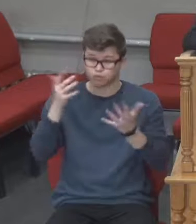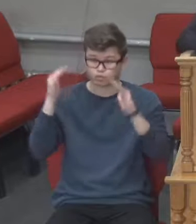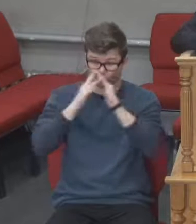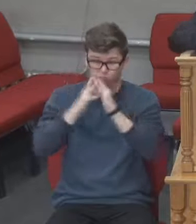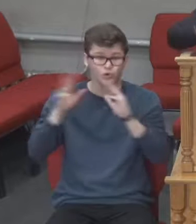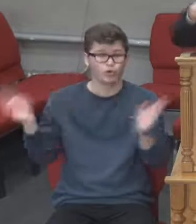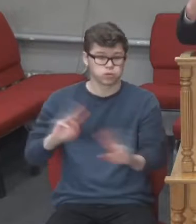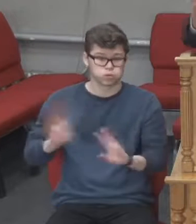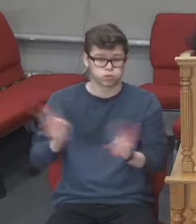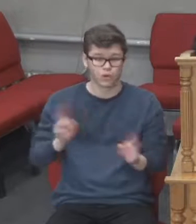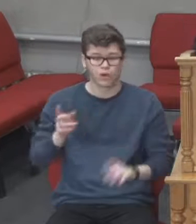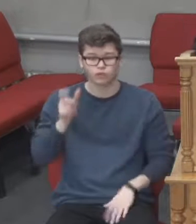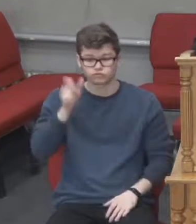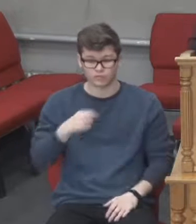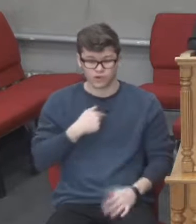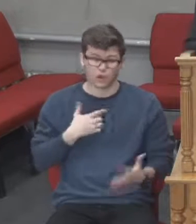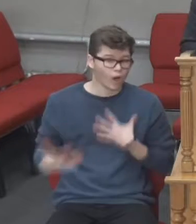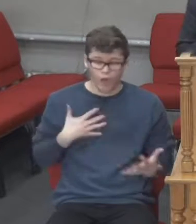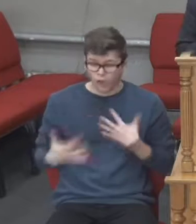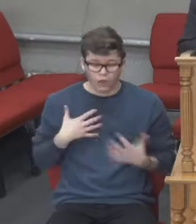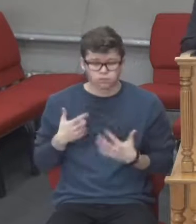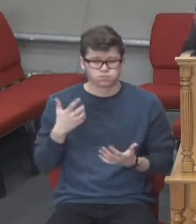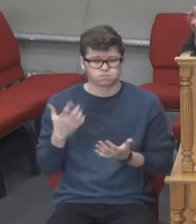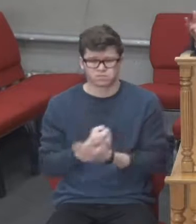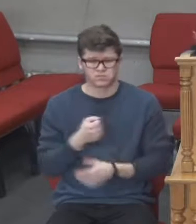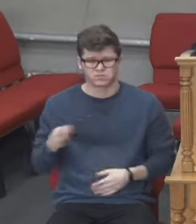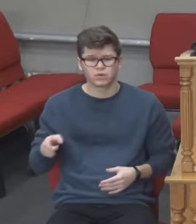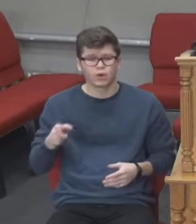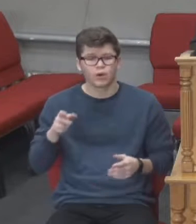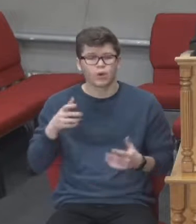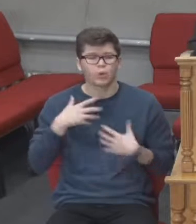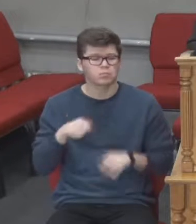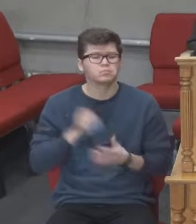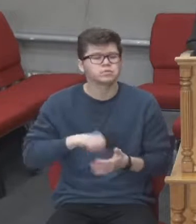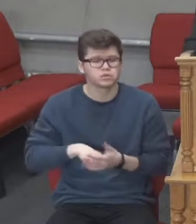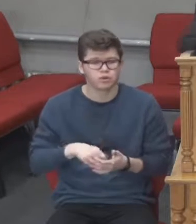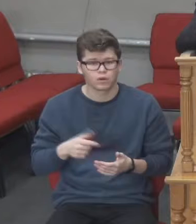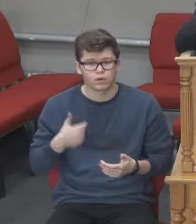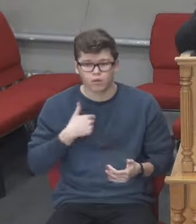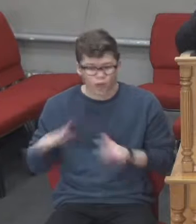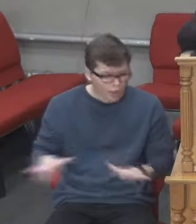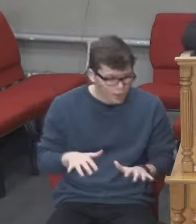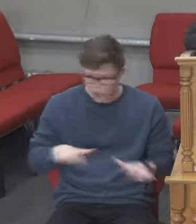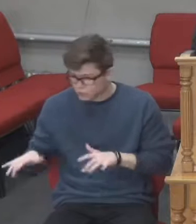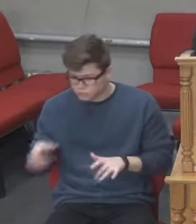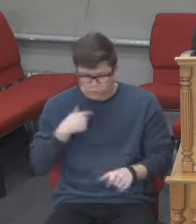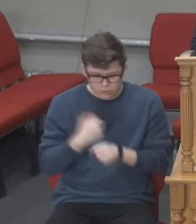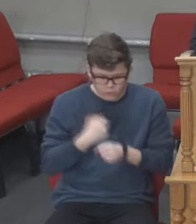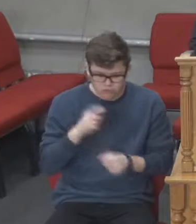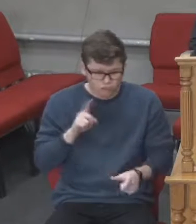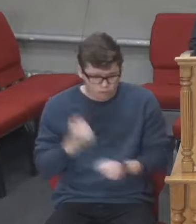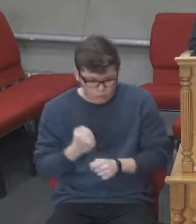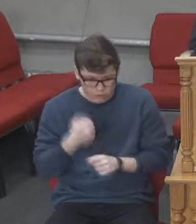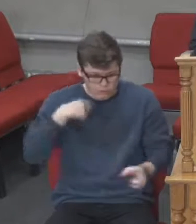люди намагаються втекти з цієї будівлі, і вони гинуть навіть не від вогню, а гинуть від того, що топчуть один